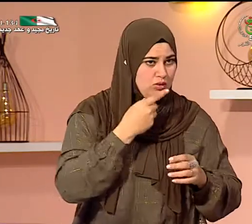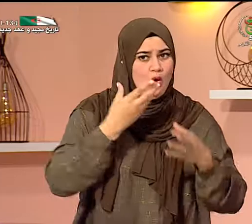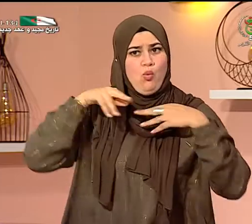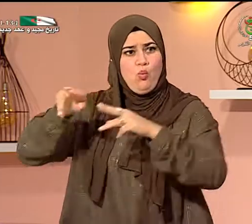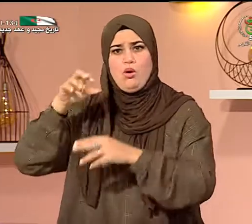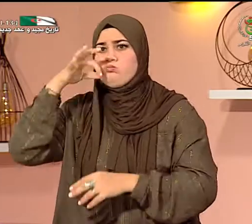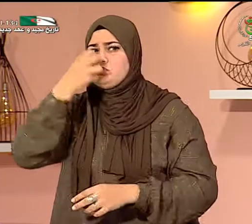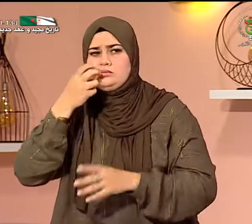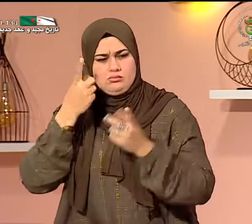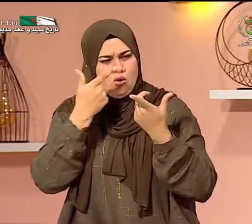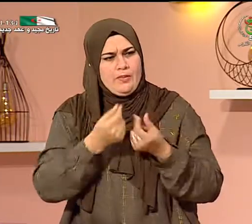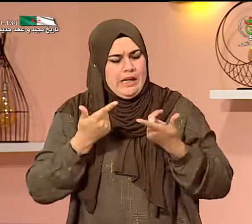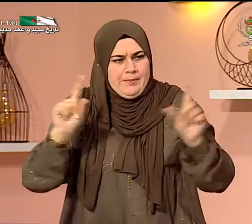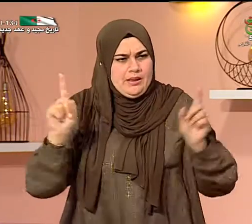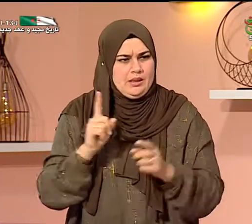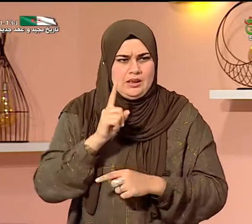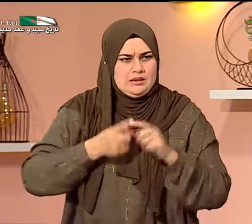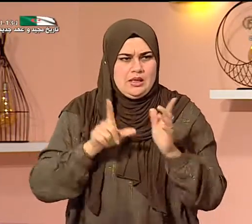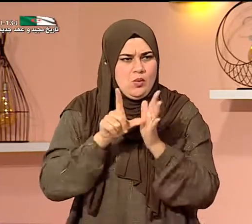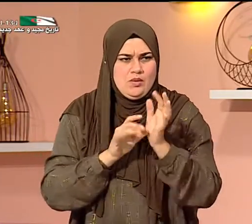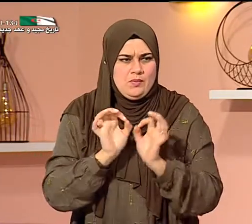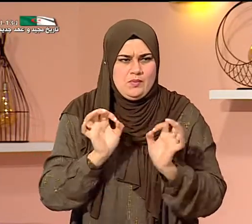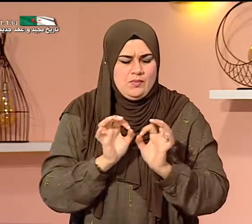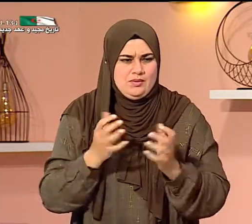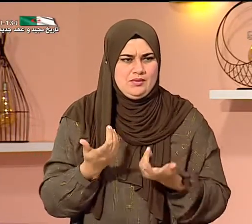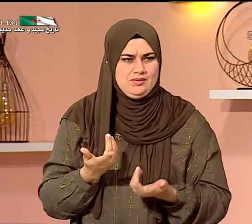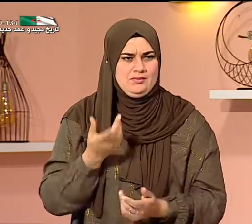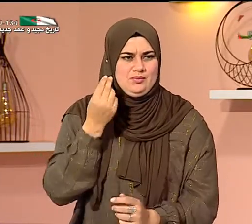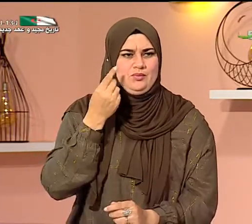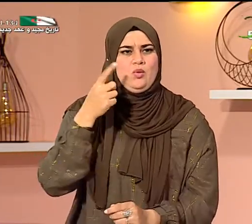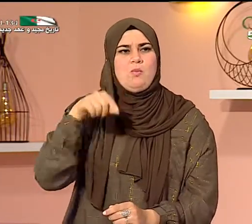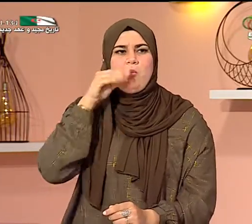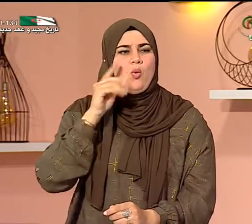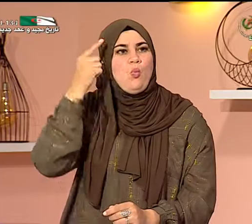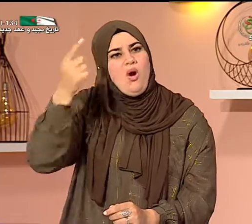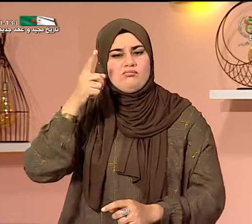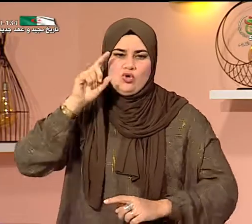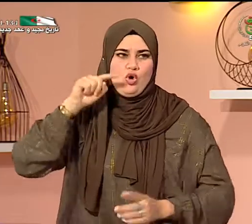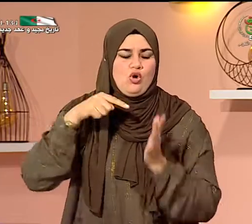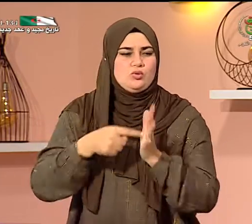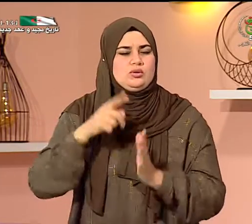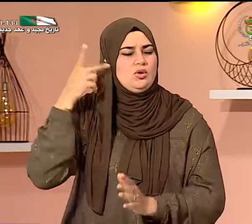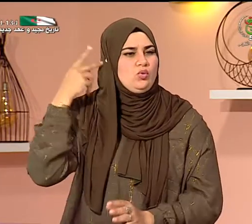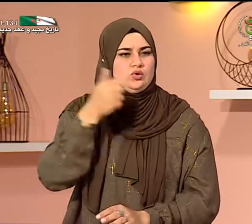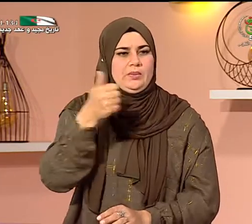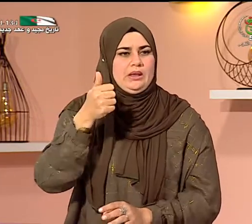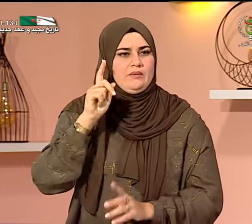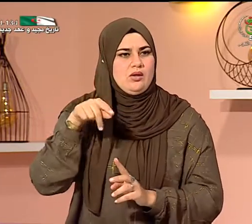لبلوغ المعلومة ولبلوغ كل ما تفترضه المواد وكل شيء